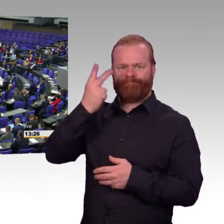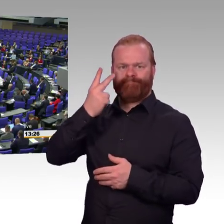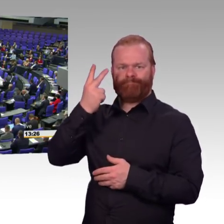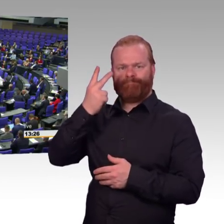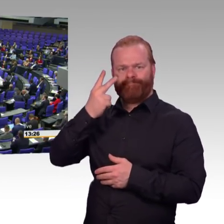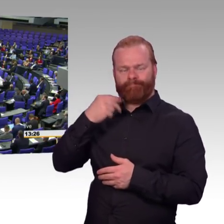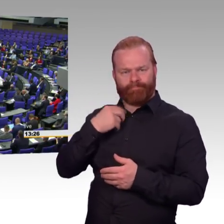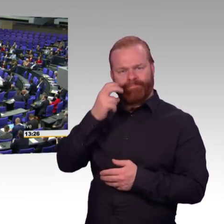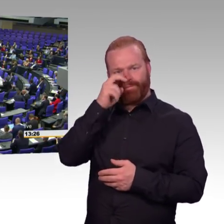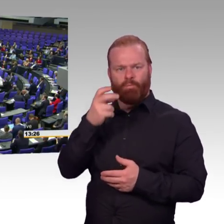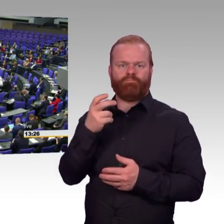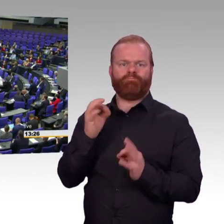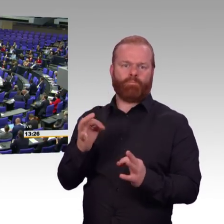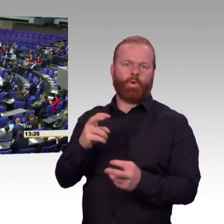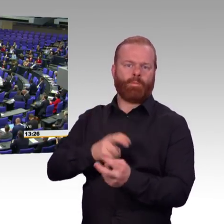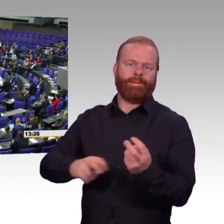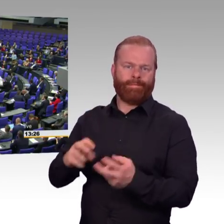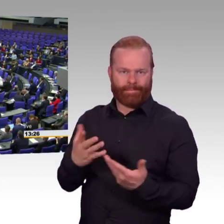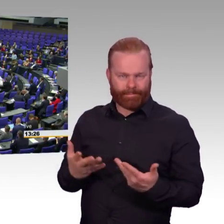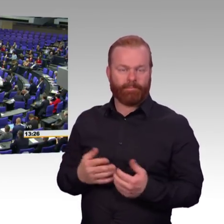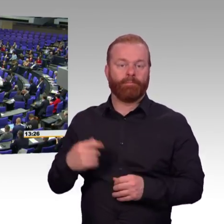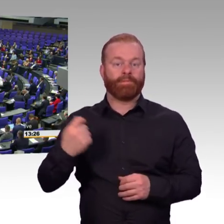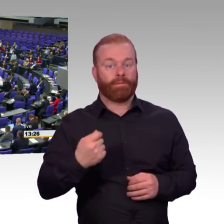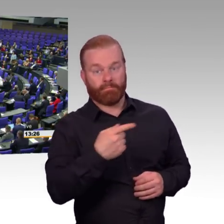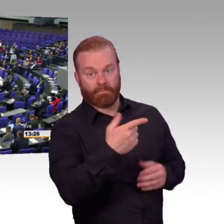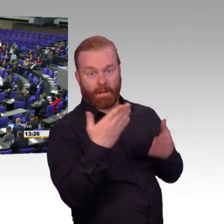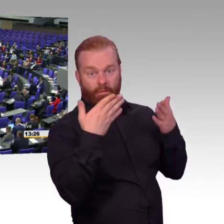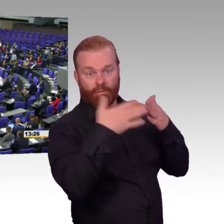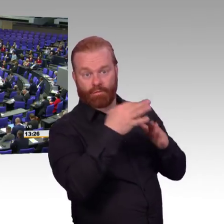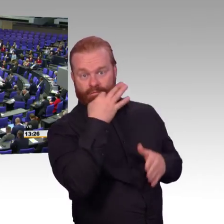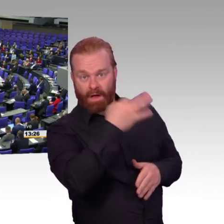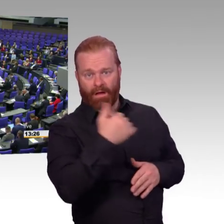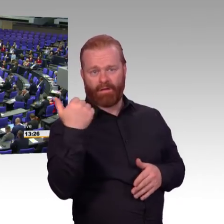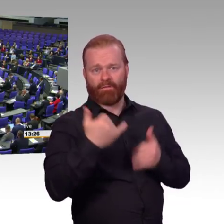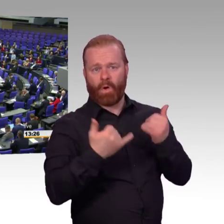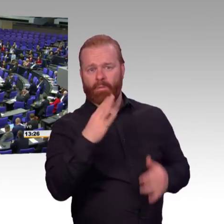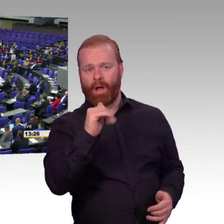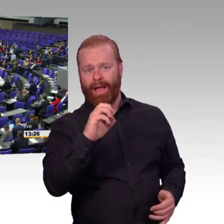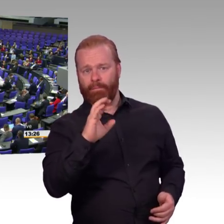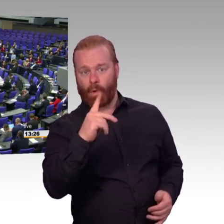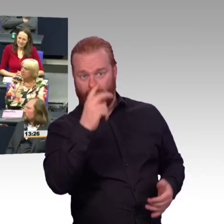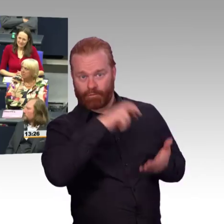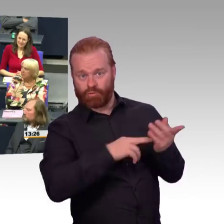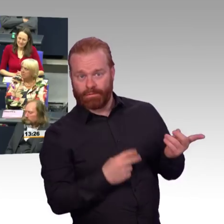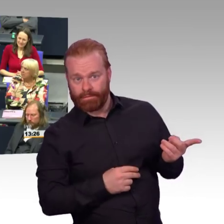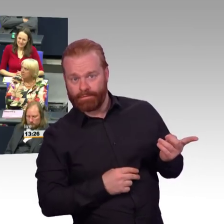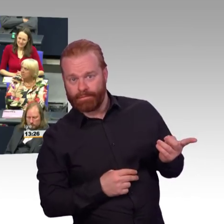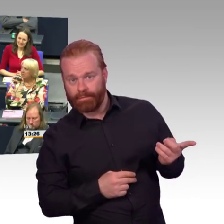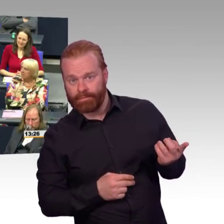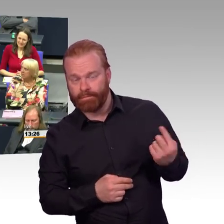Vielen Dank. Vor allen Dingen, dass Sie eingangs deutlich gemacht haben, dass wir hier in wirklich einer Sachdebatte interessiert sind. Das sind wir auch. Sonst hätten wir keinen Gesetzentwurf, sondern